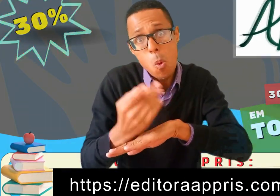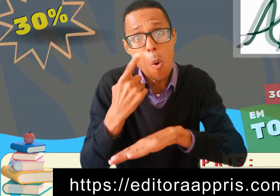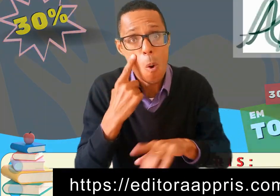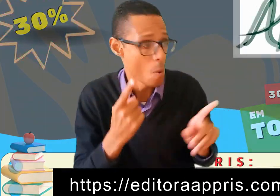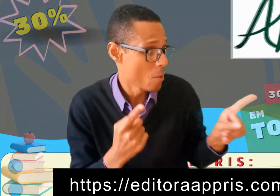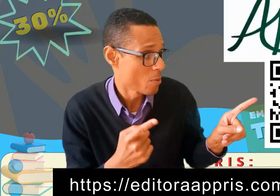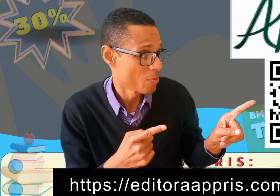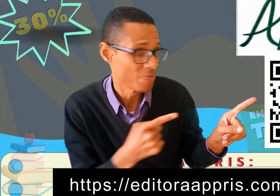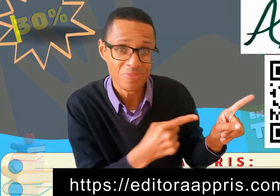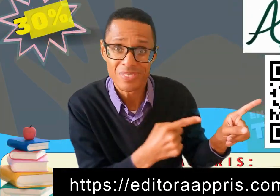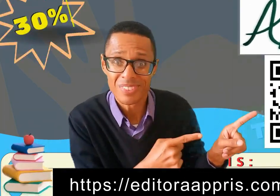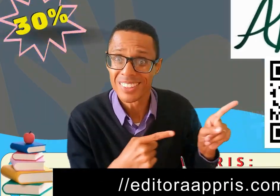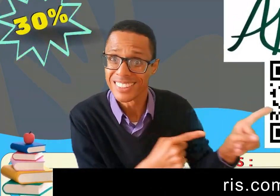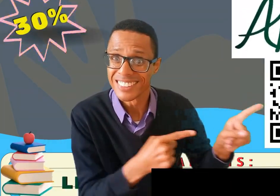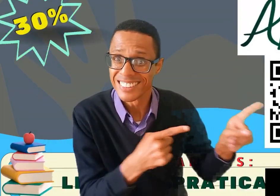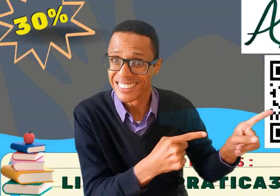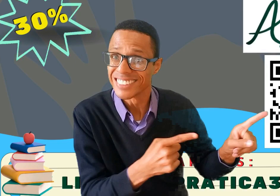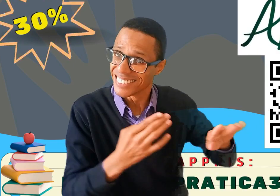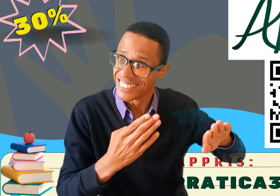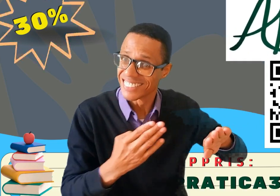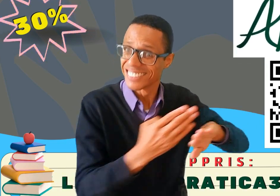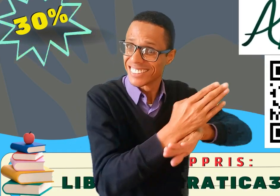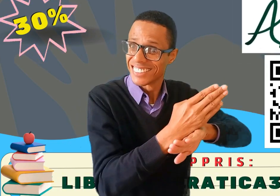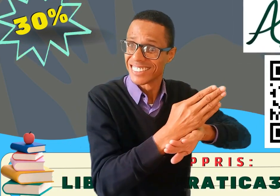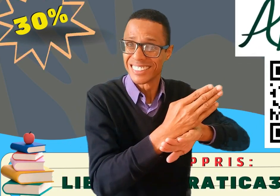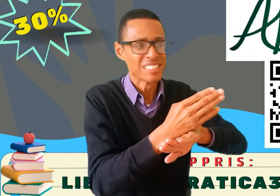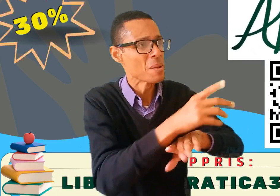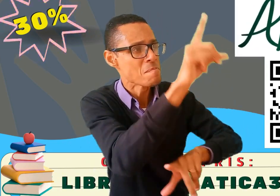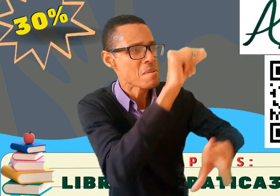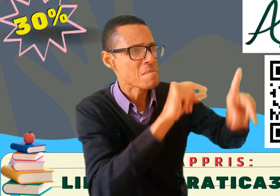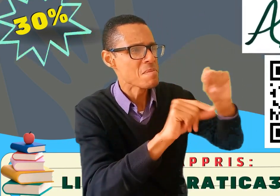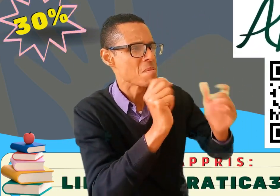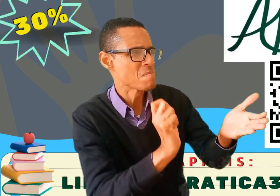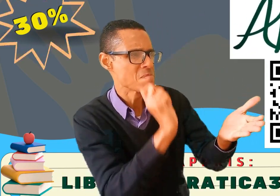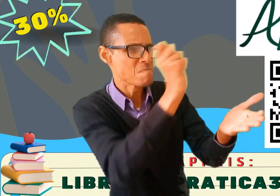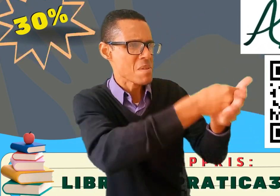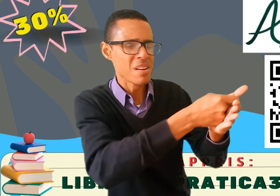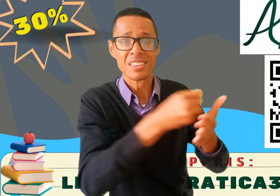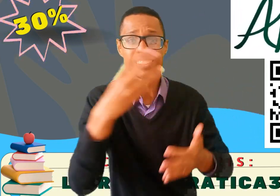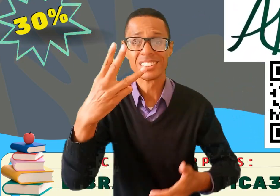ou acesse por aqui mesmo, no QR Code e garanta seus 30%!